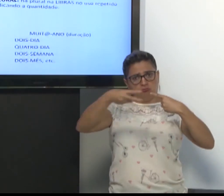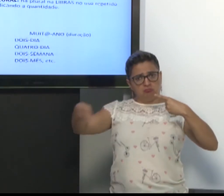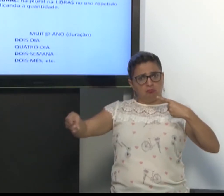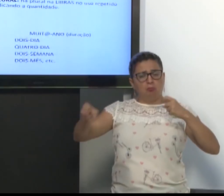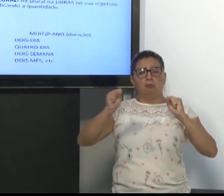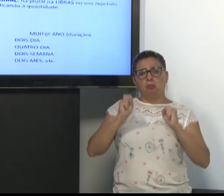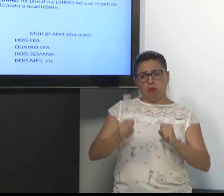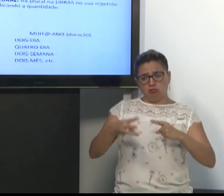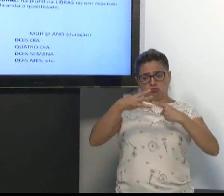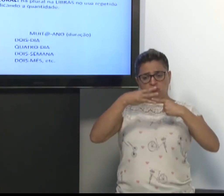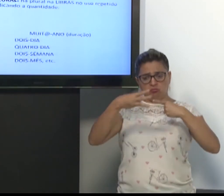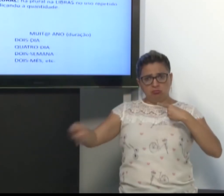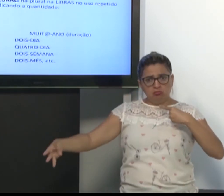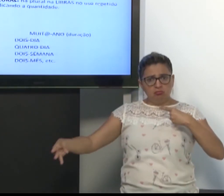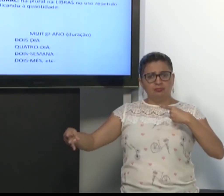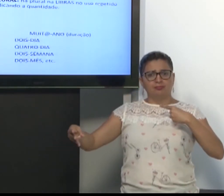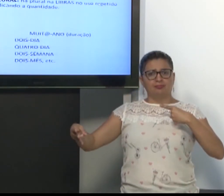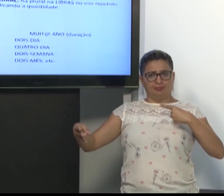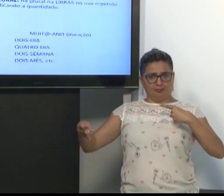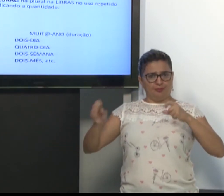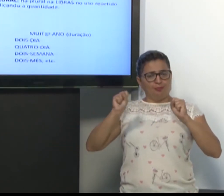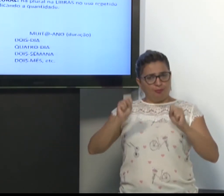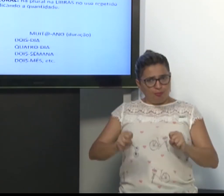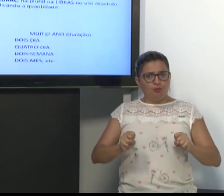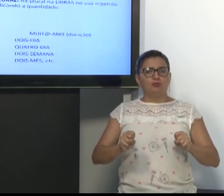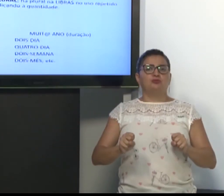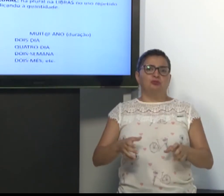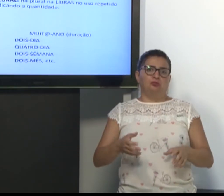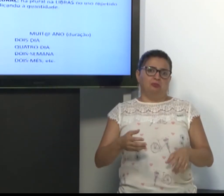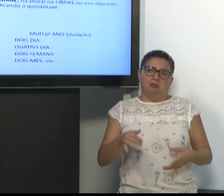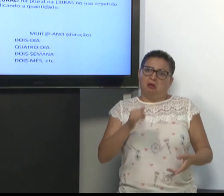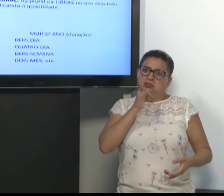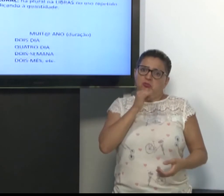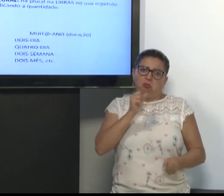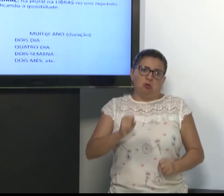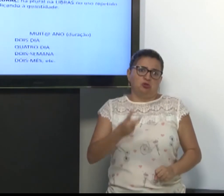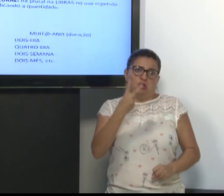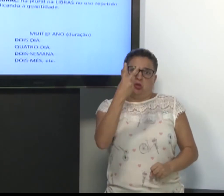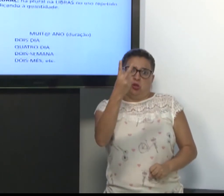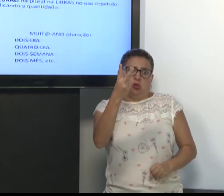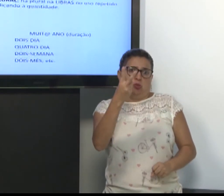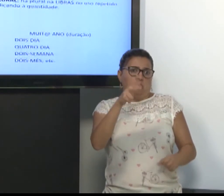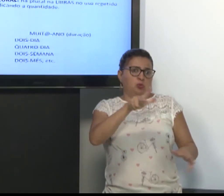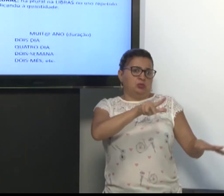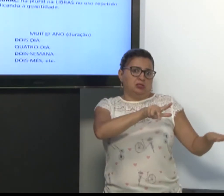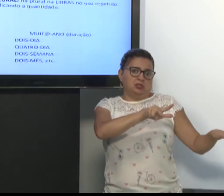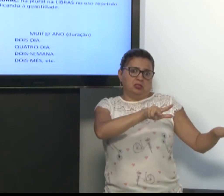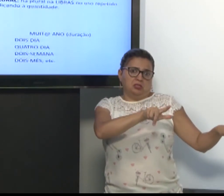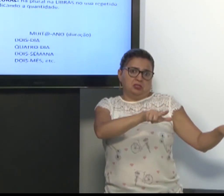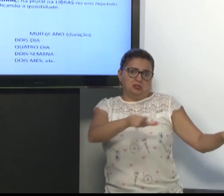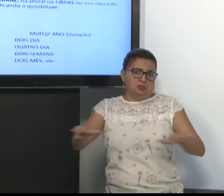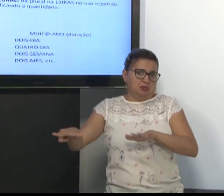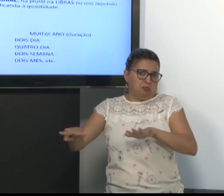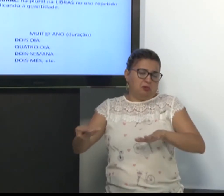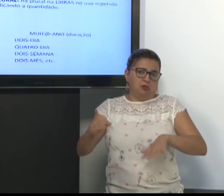Três semanas, pode-se usar esse também. Ou duas semanas. O numeral primeiro e o sinal de semana depois.